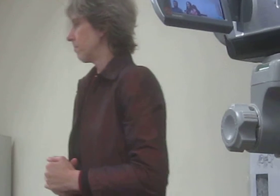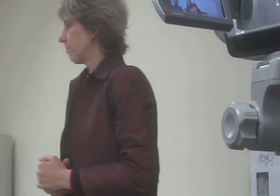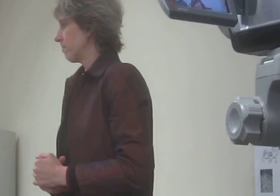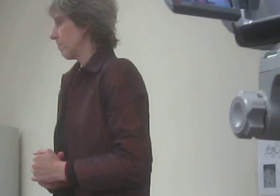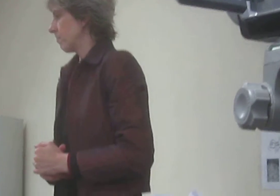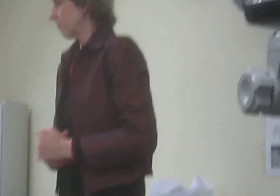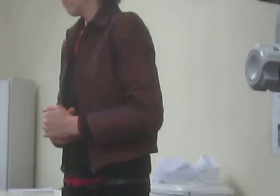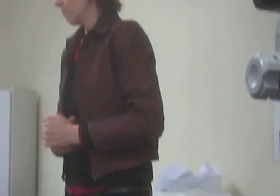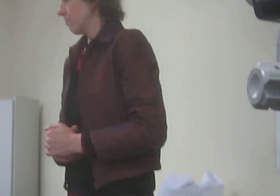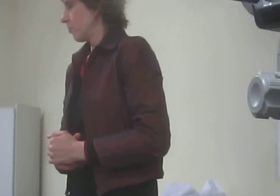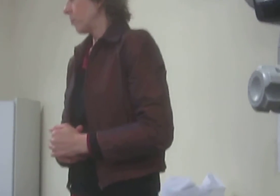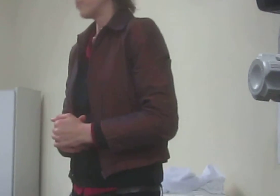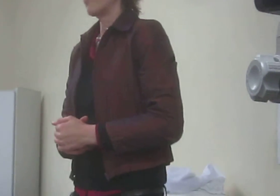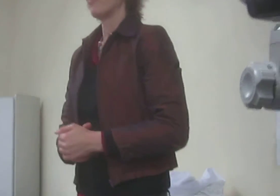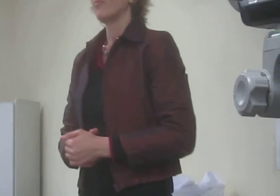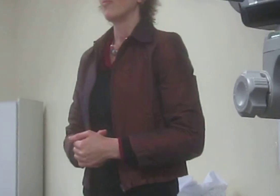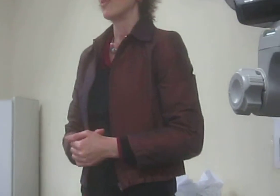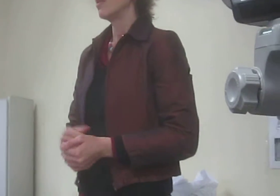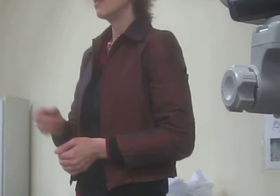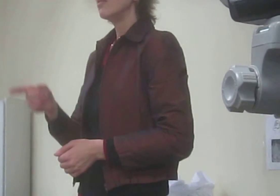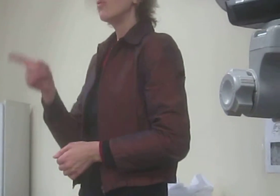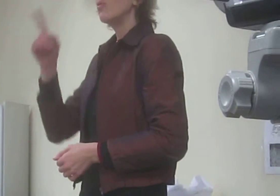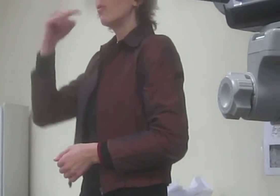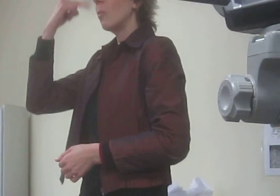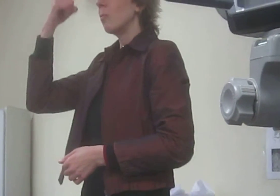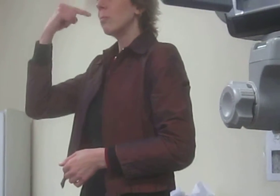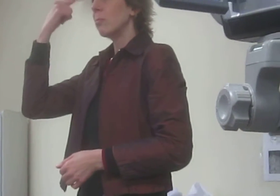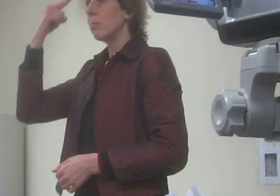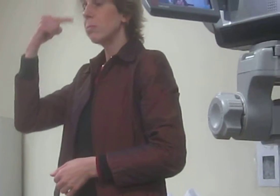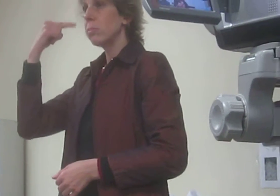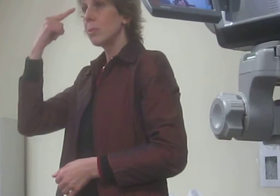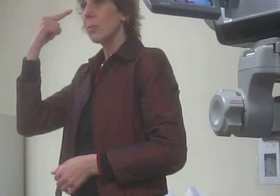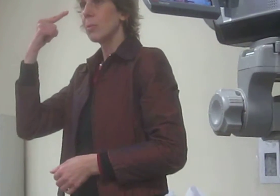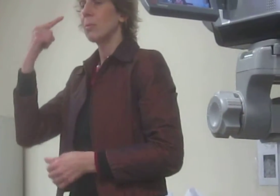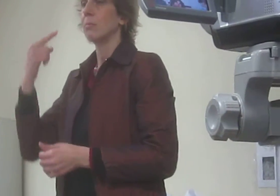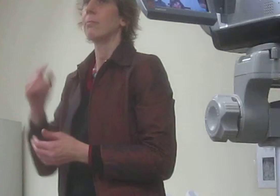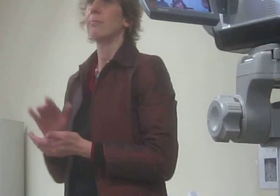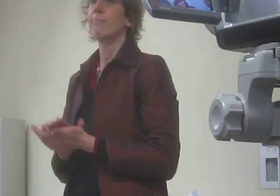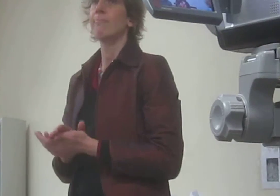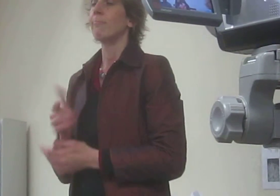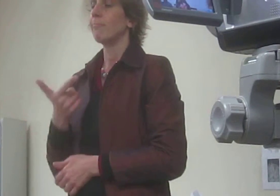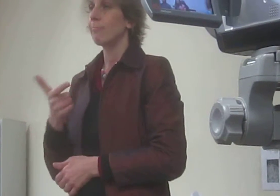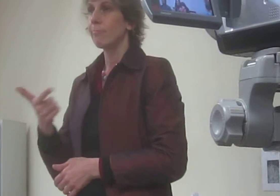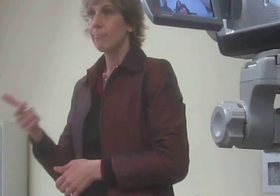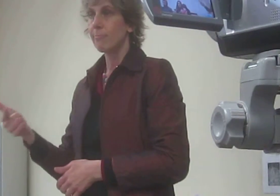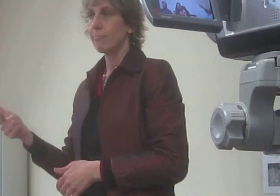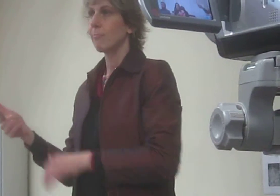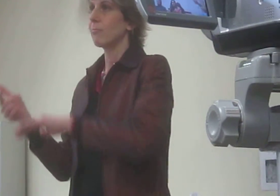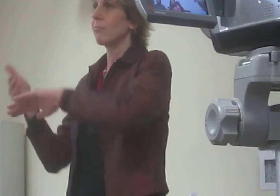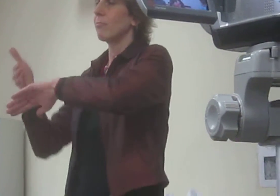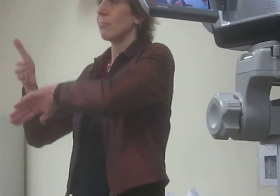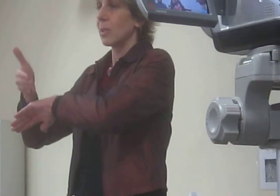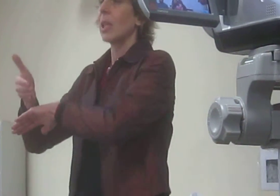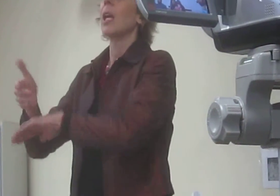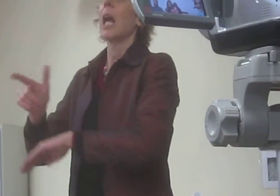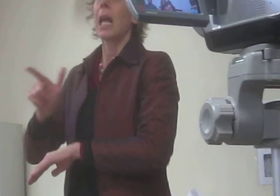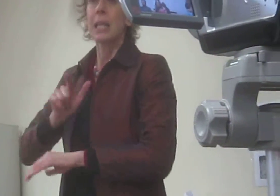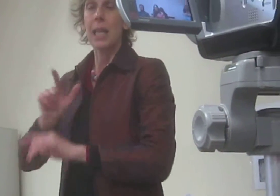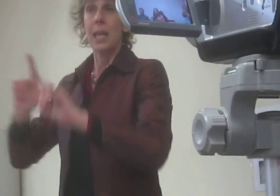Agora, no dia que o Bruno esteve lá, ainda não tinham os vídeos com livras. Agora já estão os vídeos com